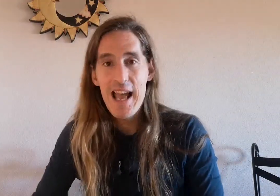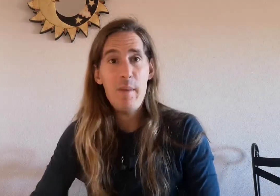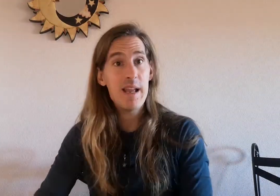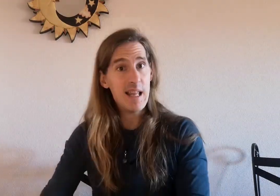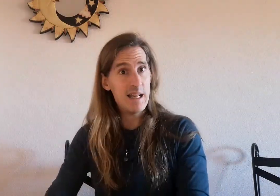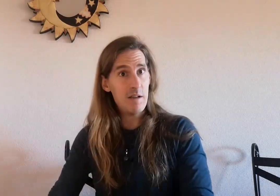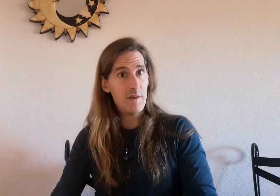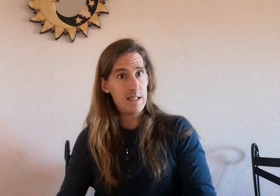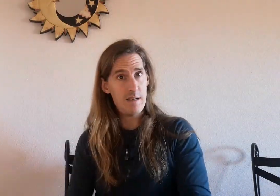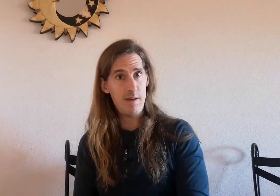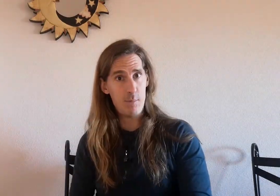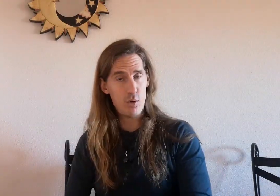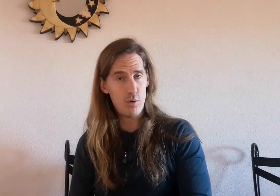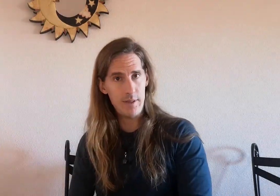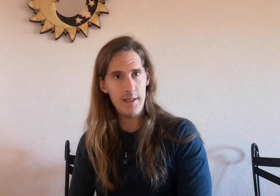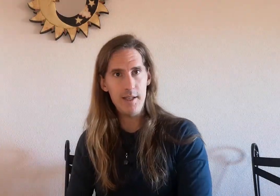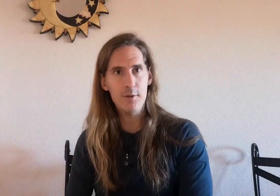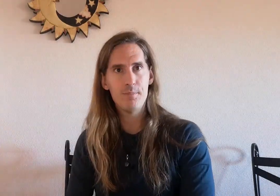a ver que tal estas frases vamos entendiendo